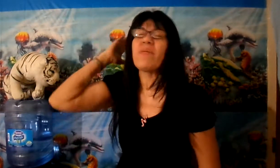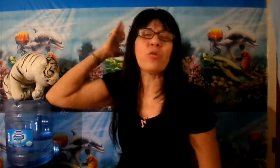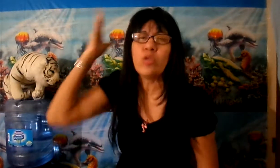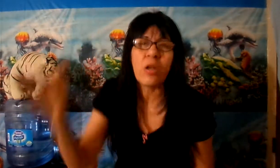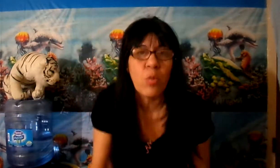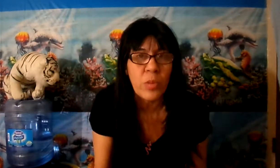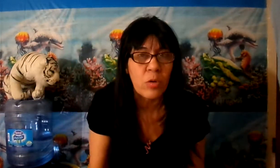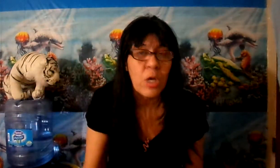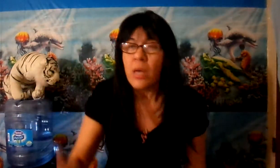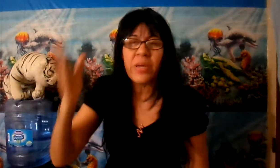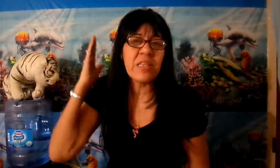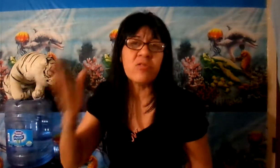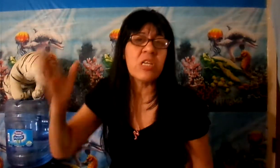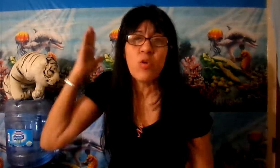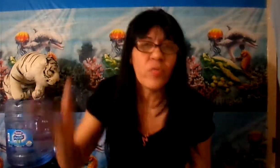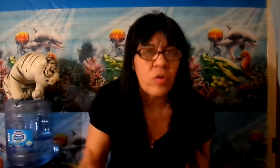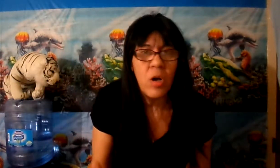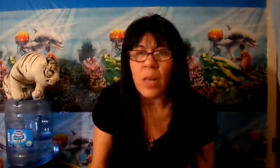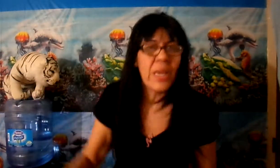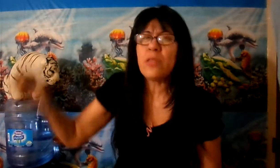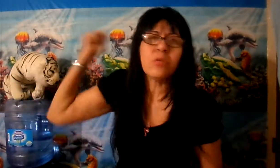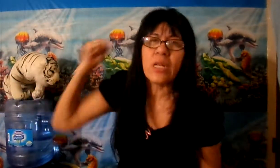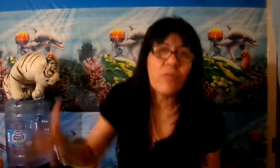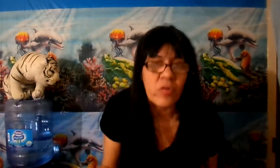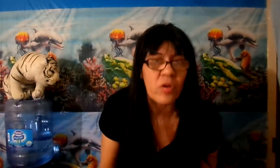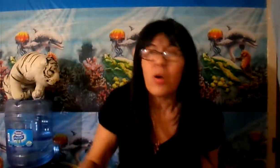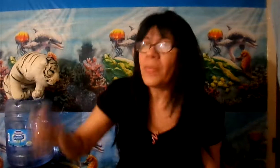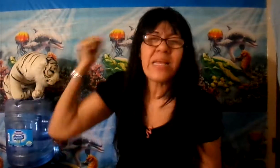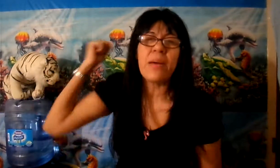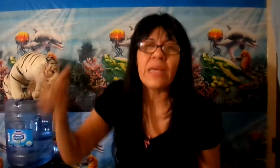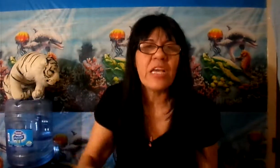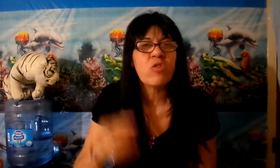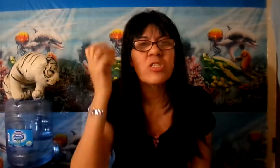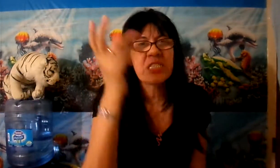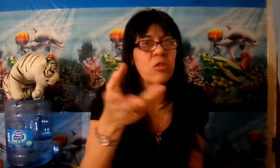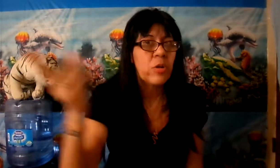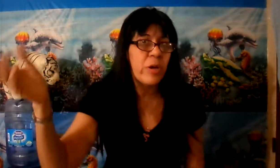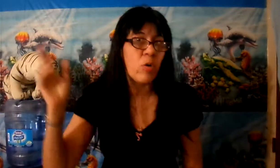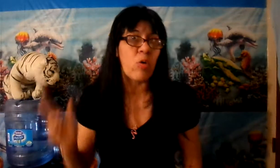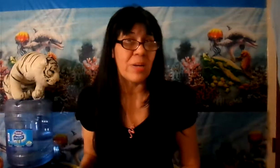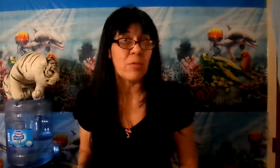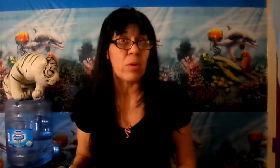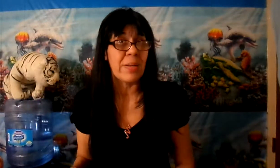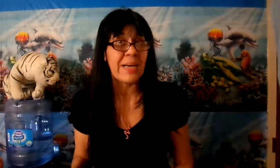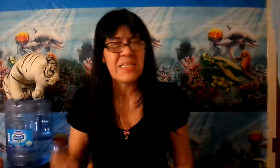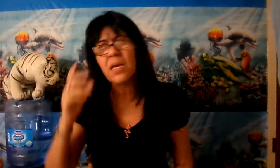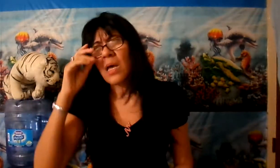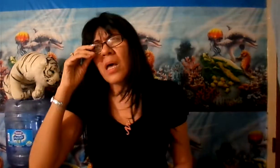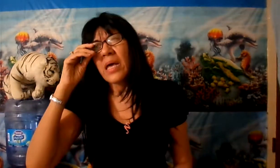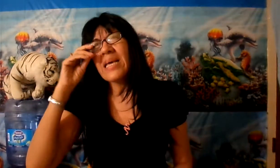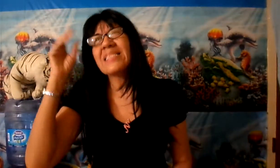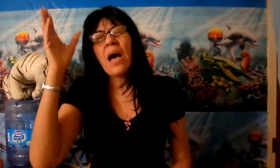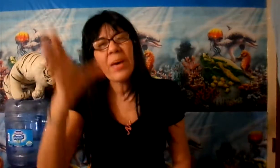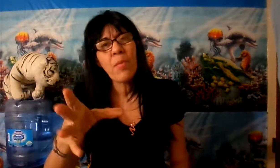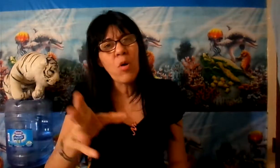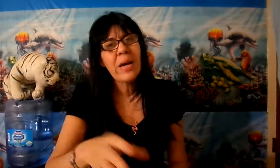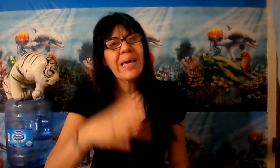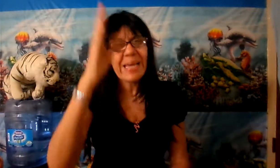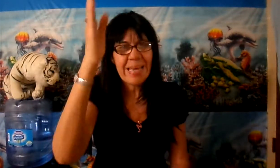viene un diluvio, viene un diluvio, viene un diluvio, mira ahí. Y ellos diciéndole viejo loco, ¿verdad? No es verdad que sí. Y sabemos que